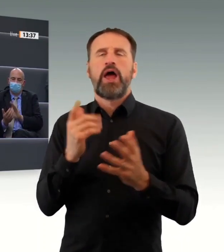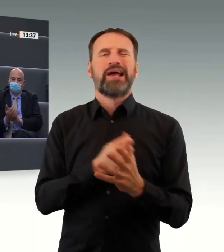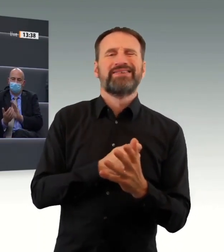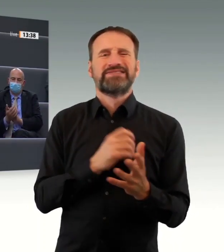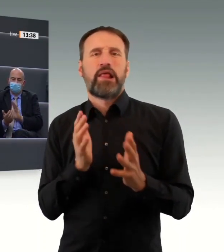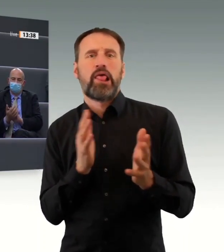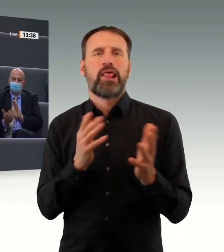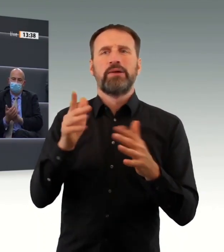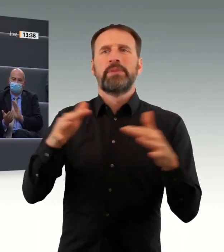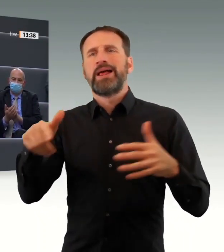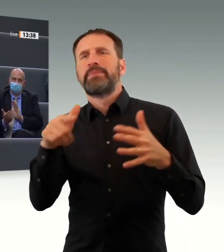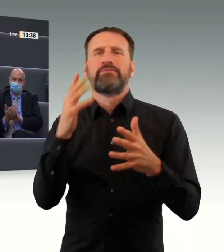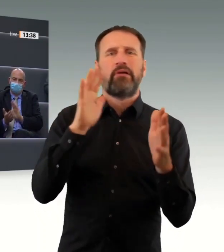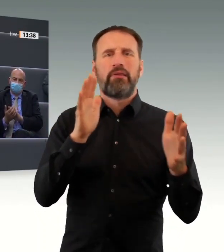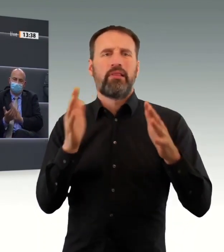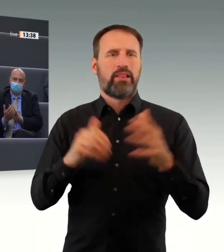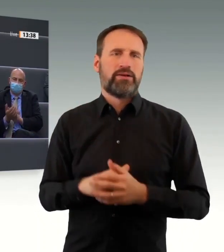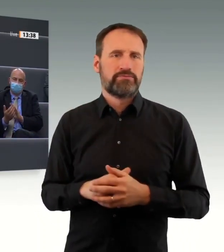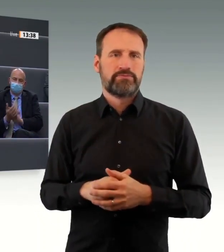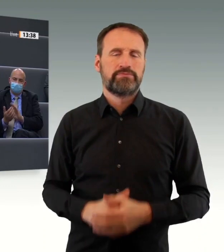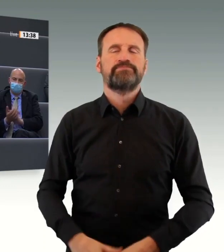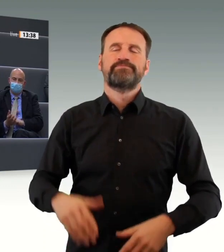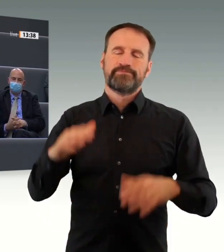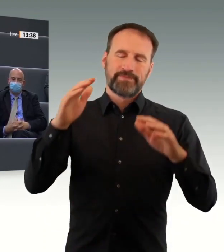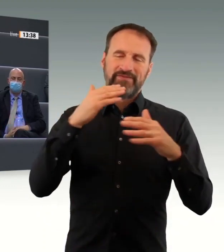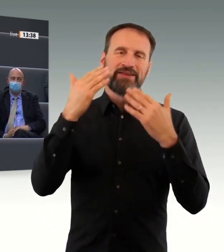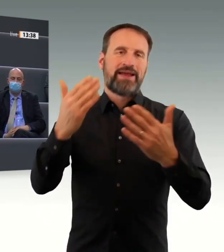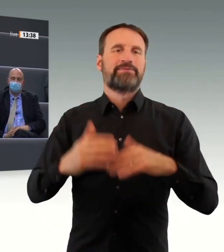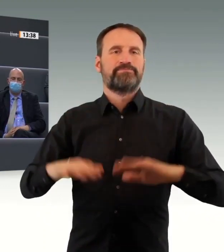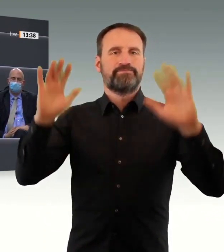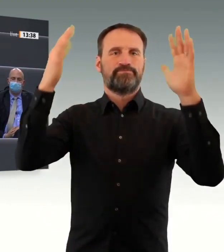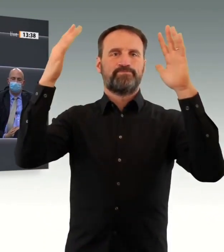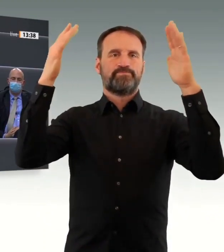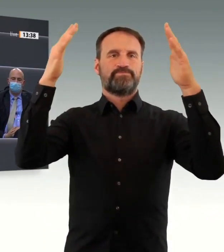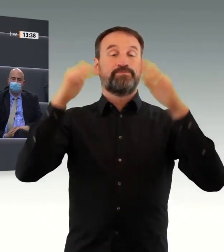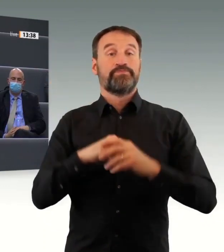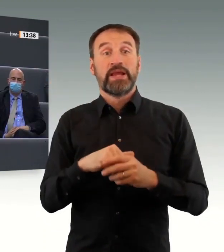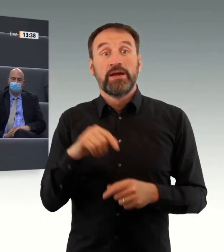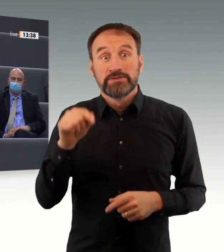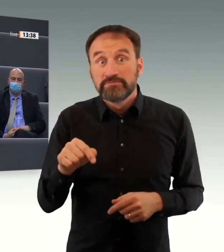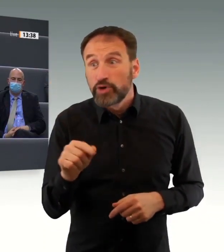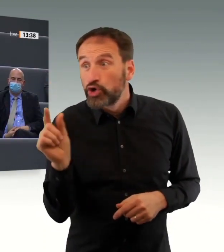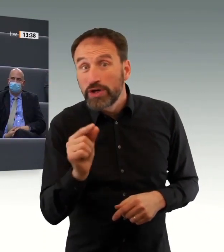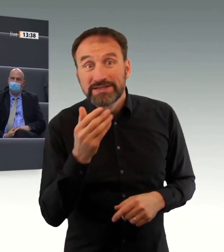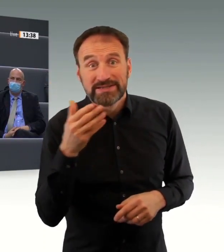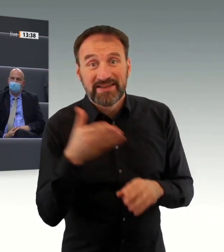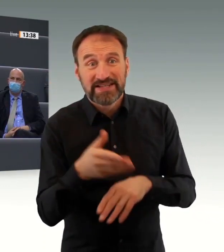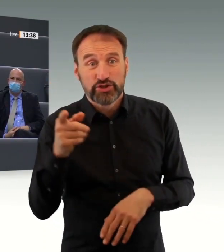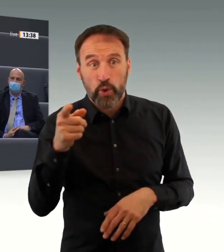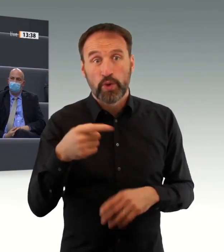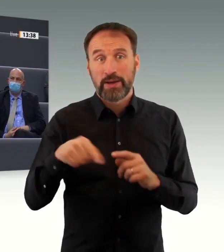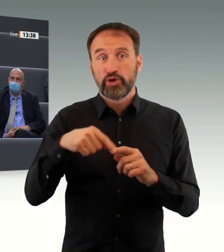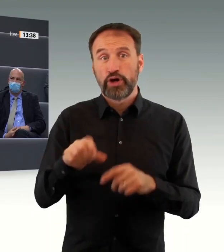viele kleine Kinder, wegen den RS-Viren, also wegen anderen Viren in den Krankenhäusern sind und uns seit vielen Wochen schon